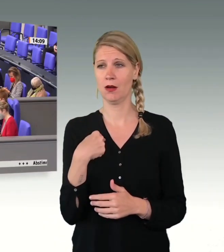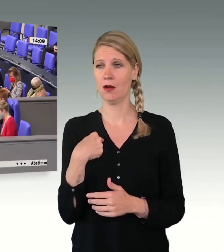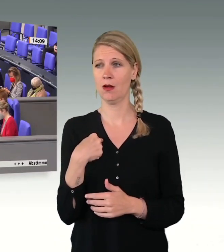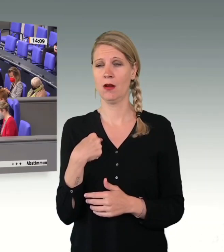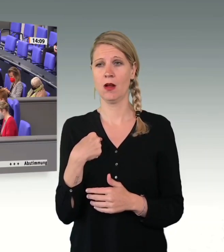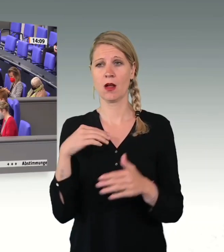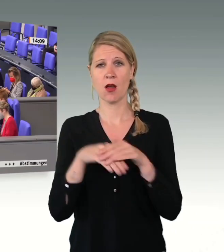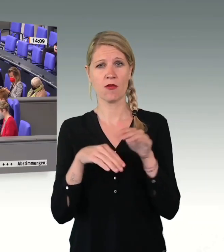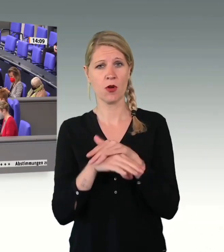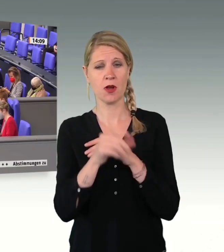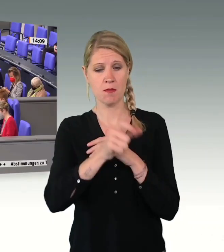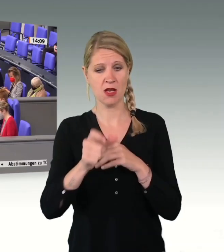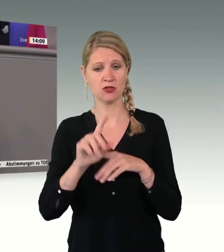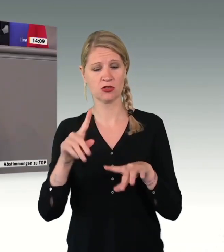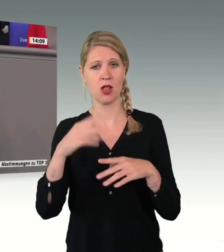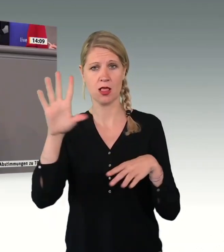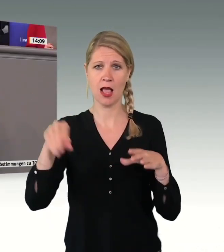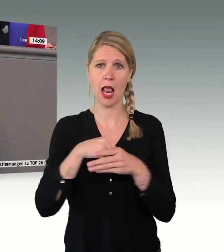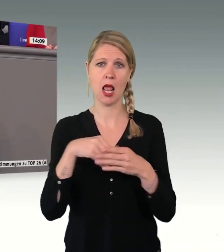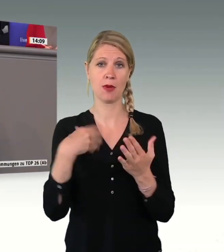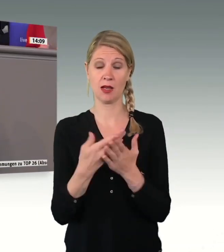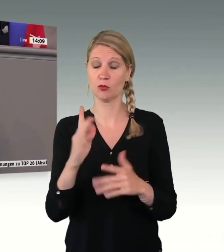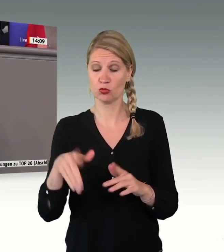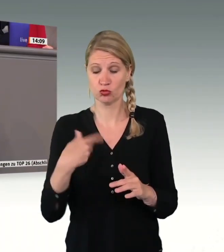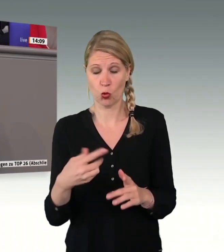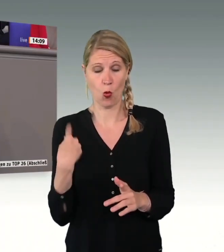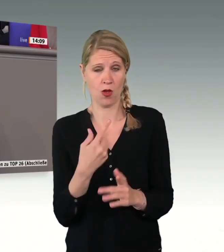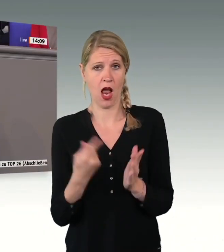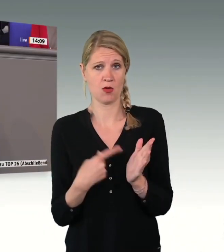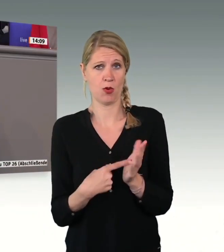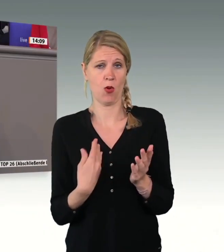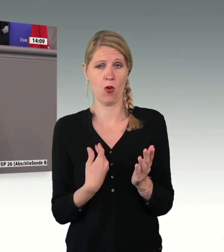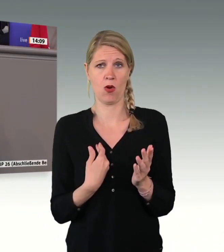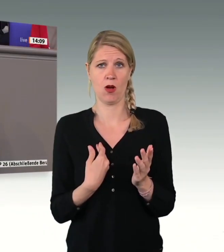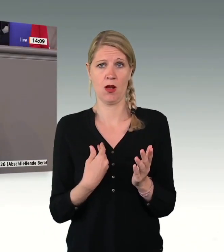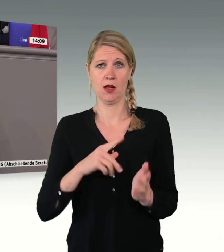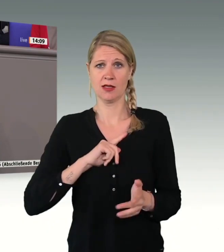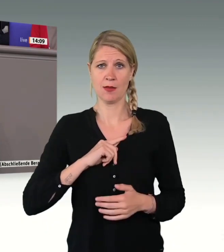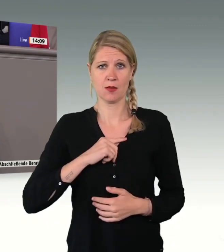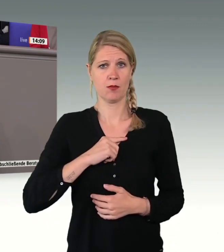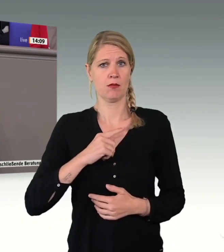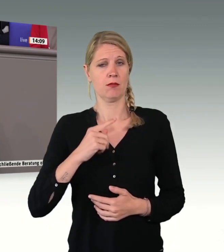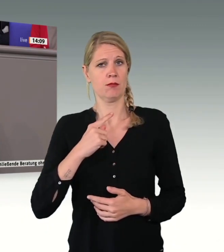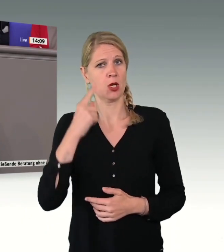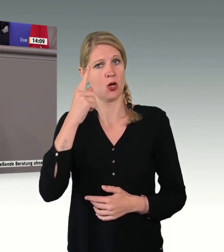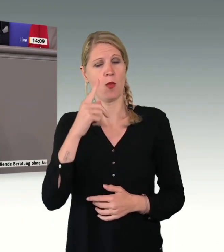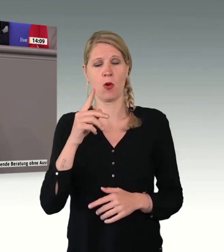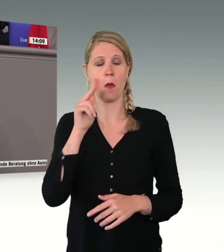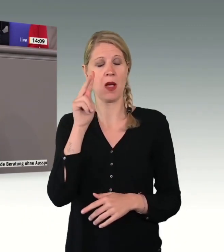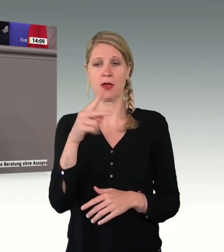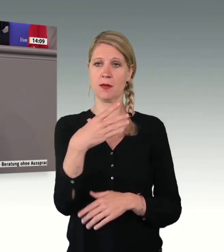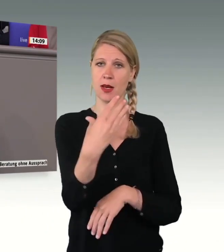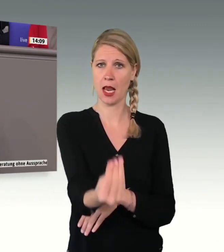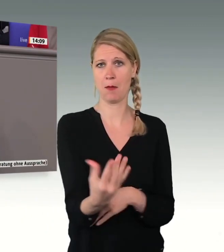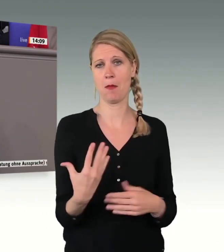Teilhabe in dieser Gesellschaft zu geben, einen Platz im Arbeitsleben, Selbstbestimmung und vor allem eine Perspektive. Denn diese